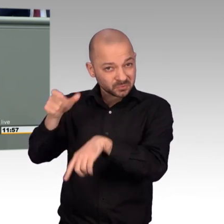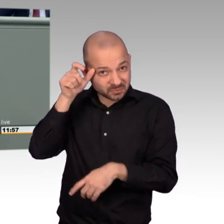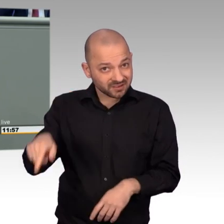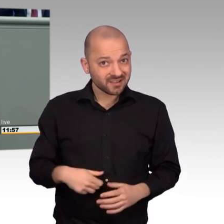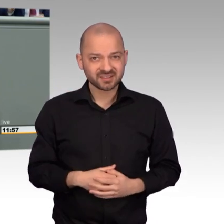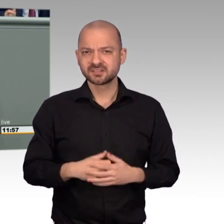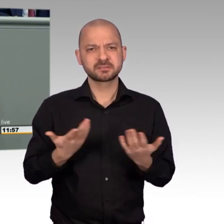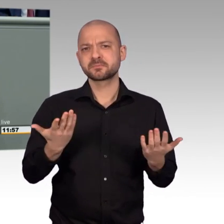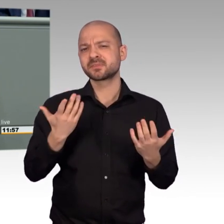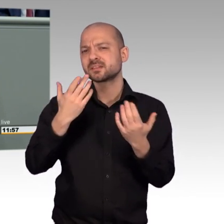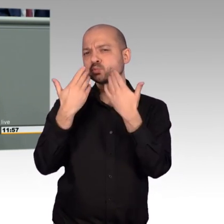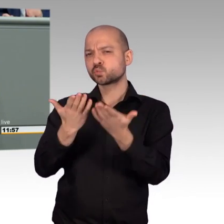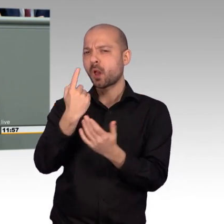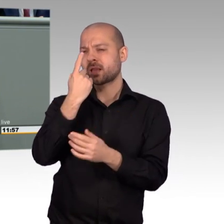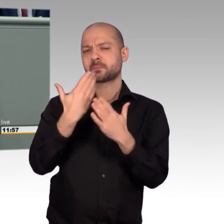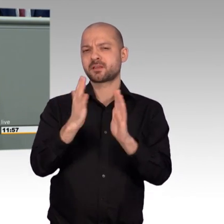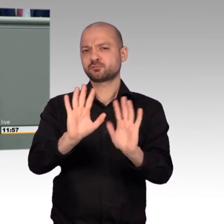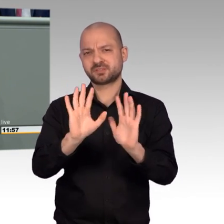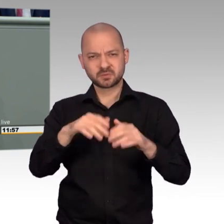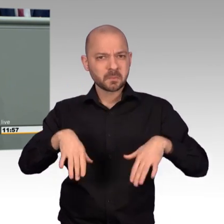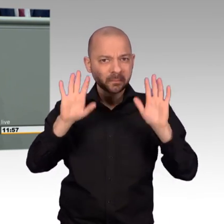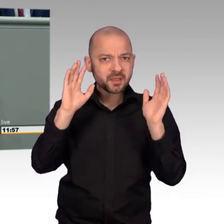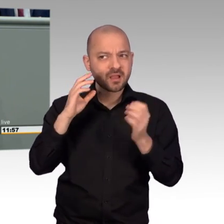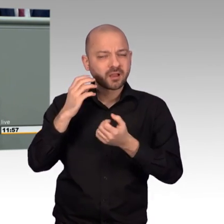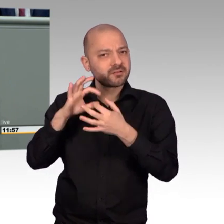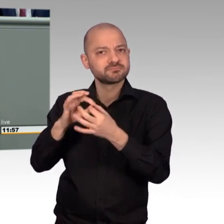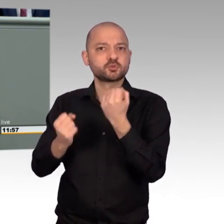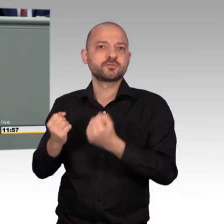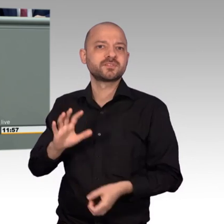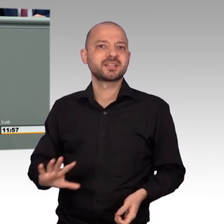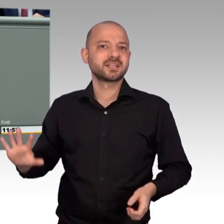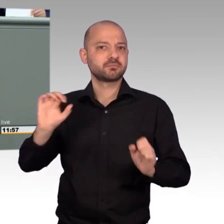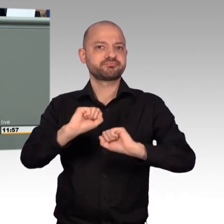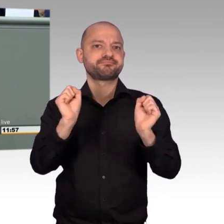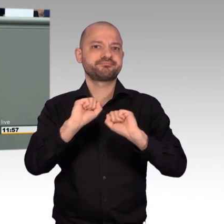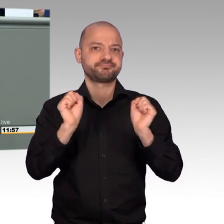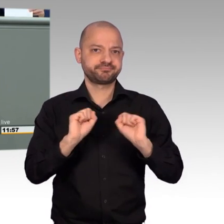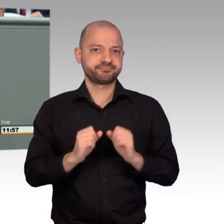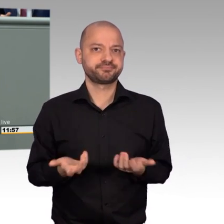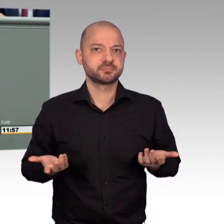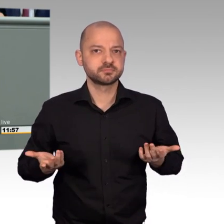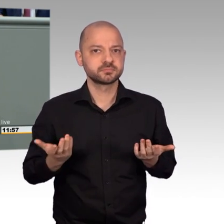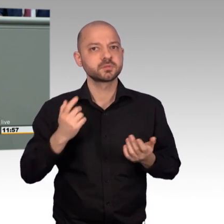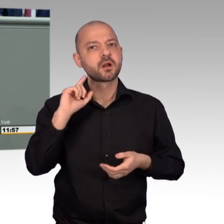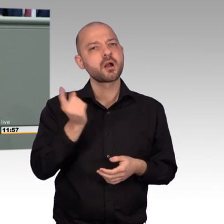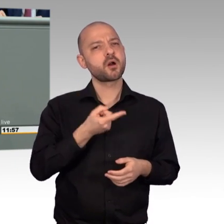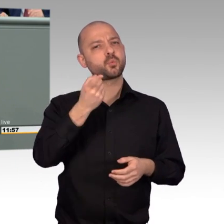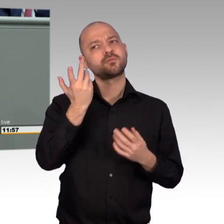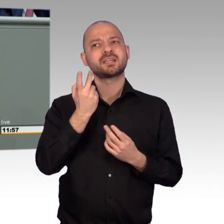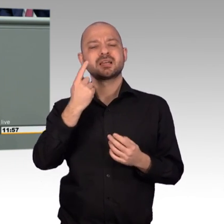gab es einen Export an einen Staat, der verantwortlich ist für die Katastrophe und den brutalen Krieg im